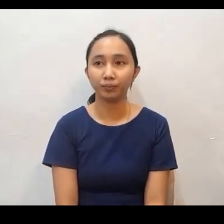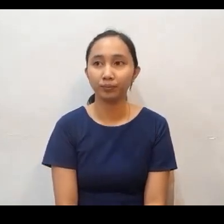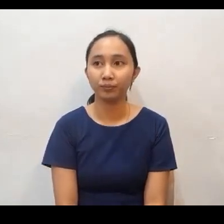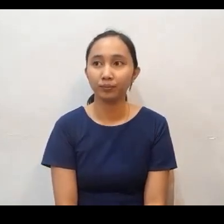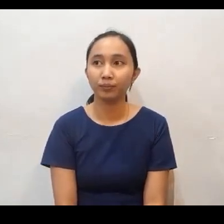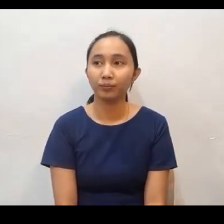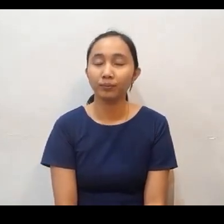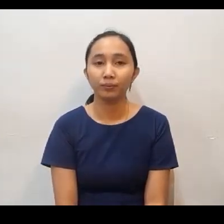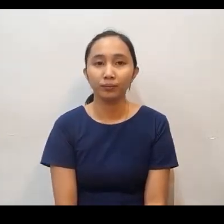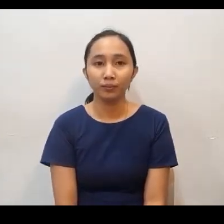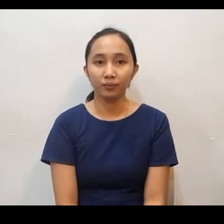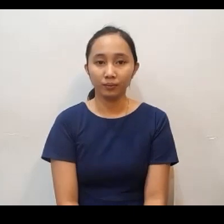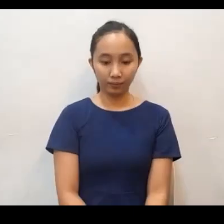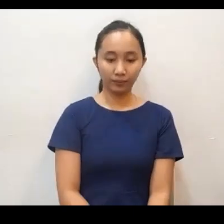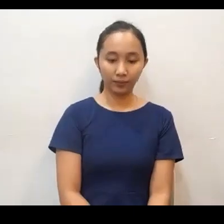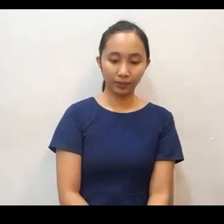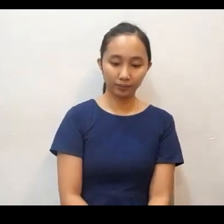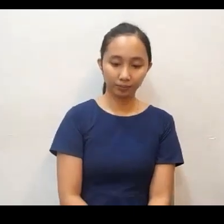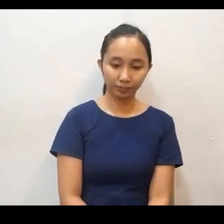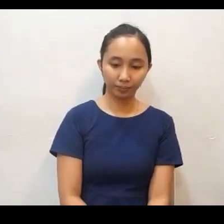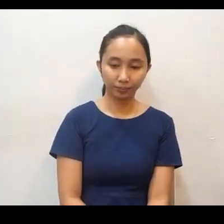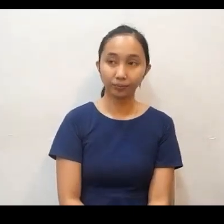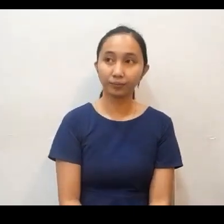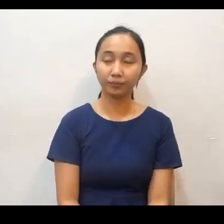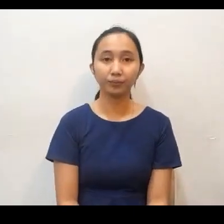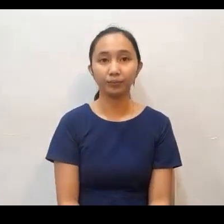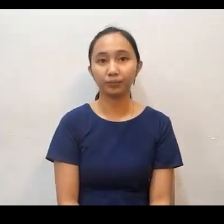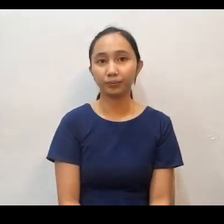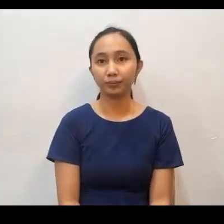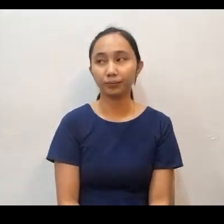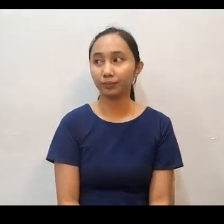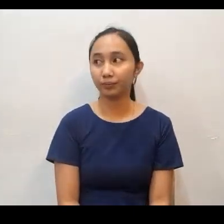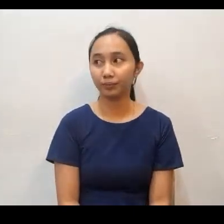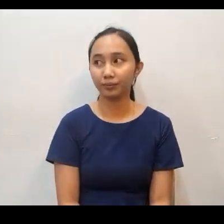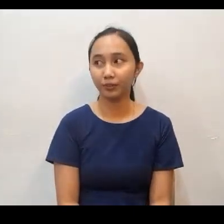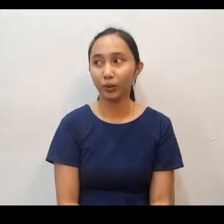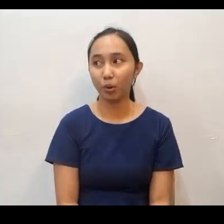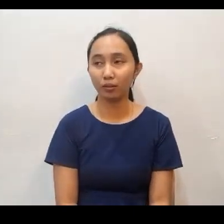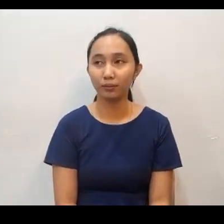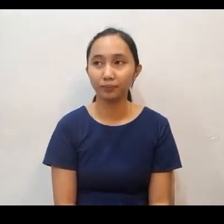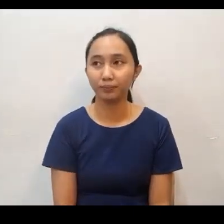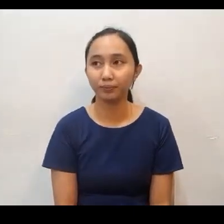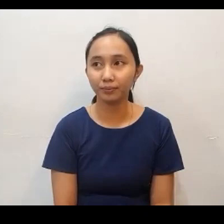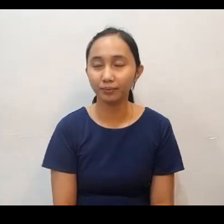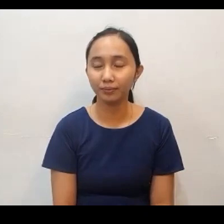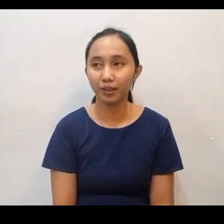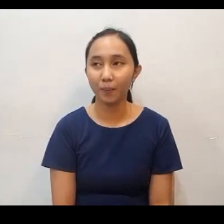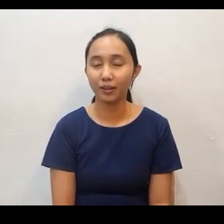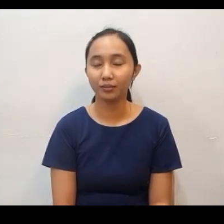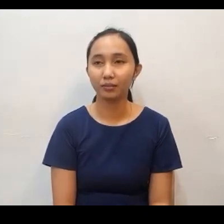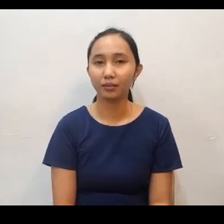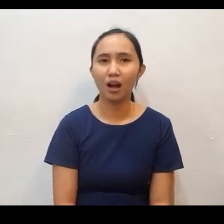ko at sinong hahayo para sa atin. Nang magkagayoy, sinabi ko, narito ako, suguin mo ako. Narito ako.